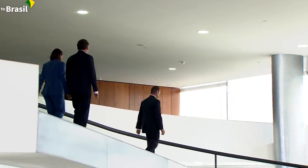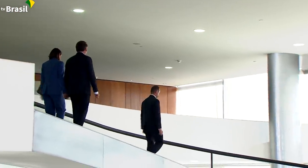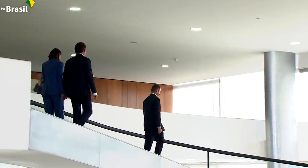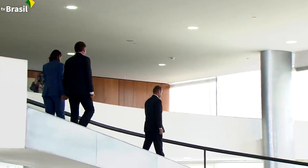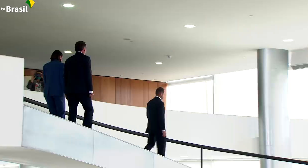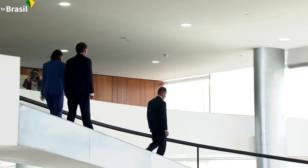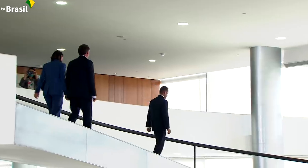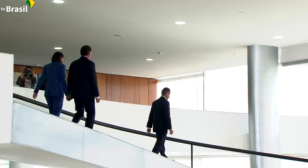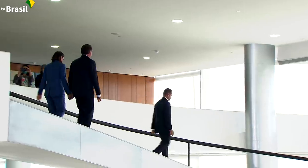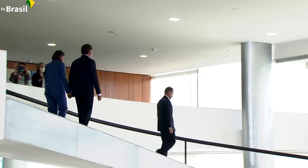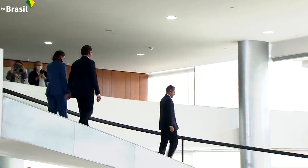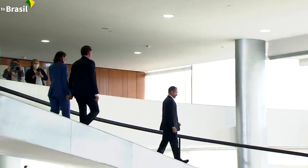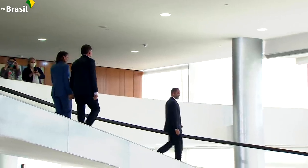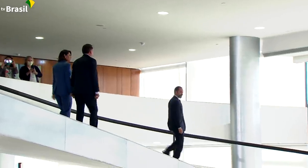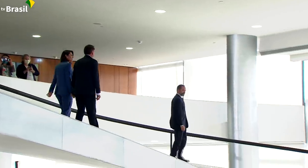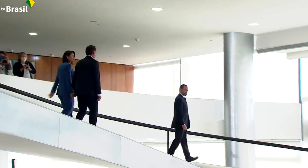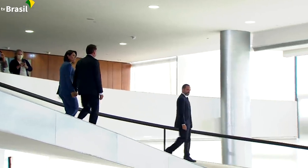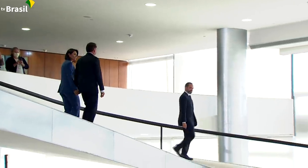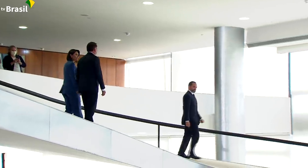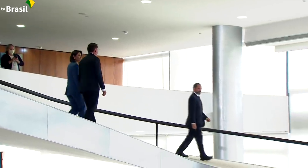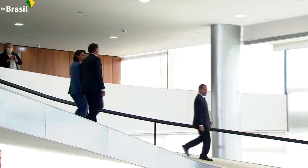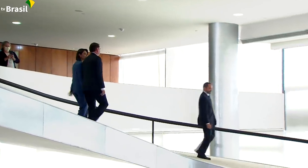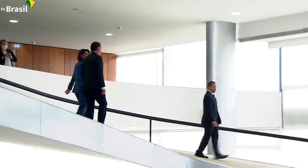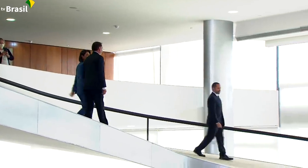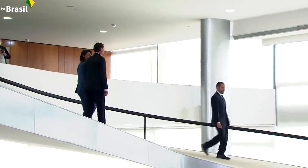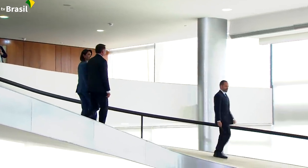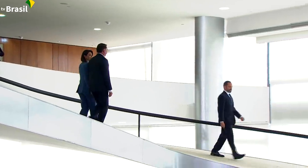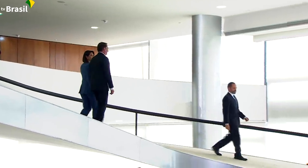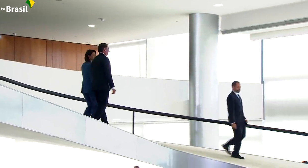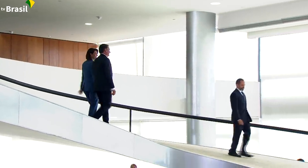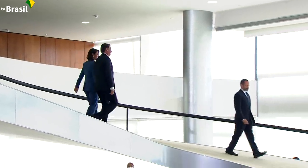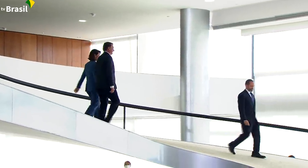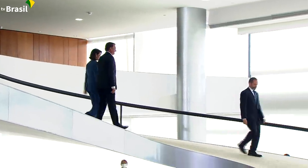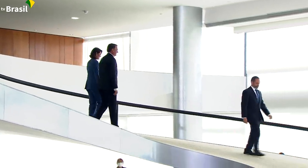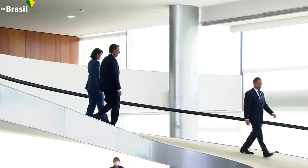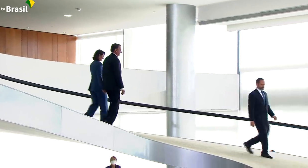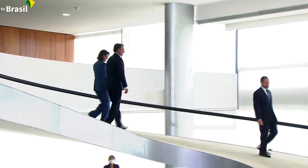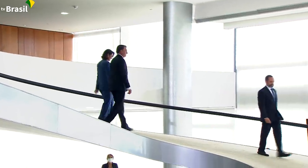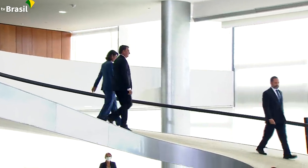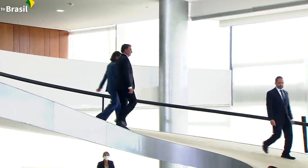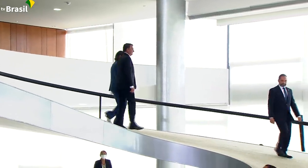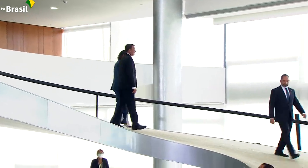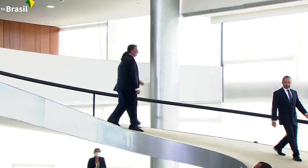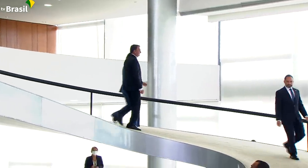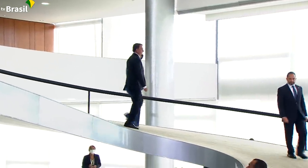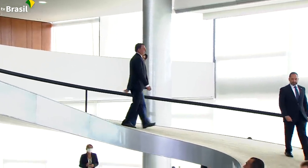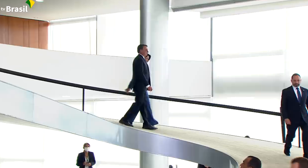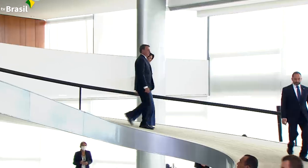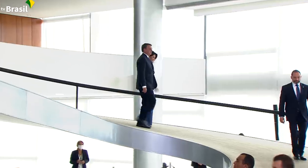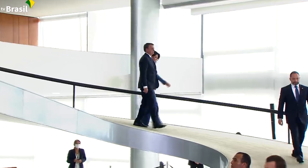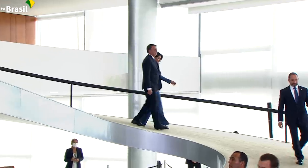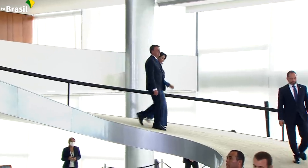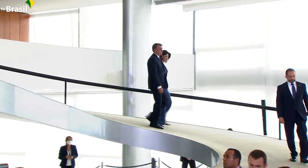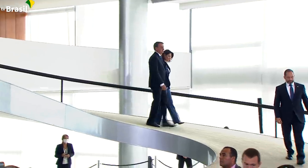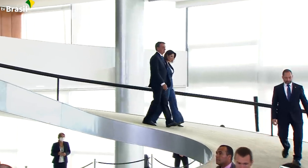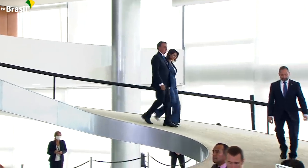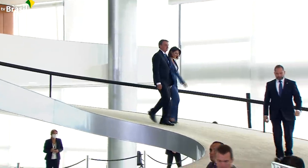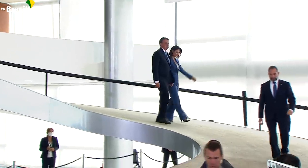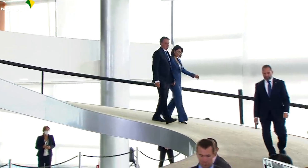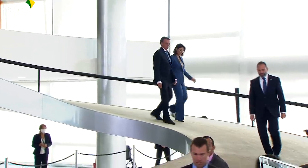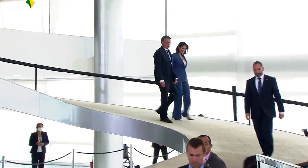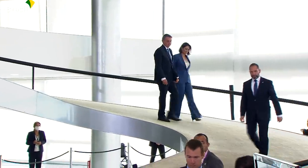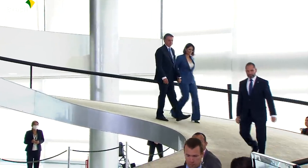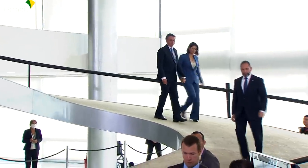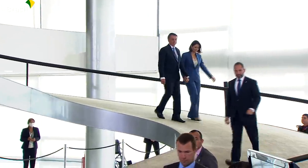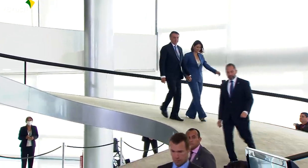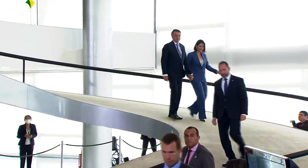Bolsonaro, acompanhados do ministro da Cidadania, João Roma, do ministro-chefe da Casa Civil,